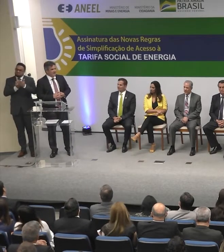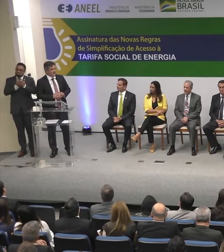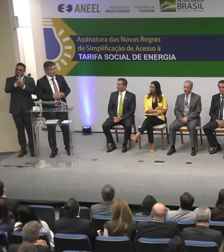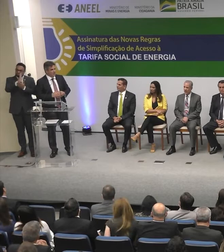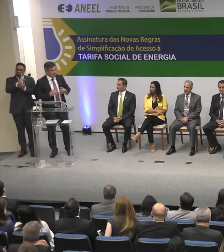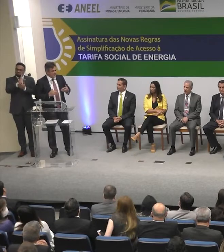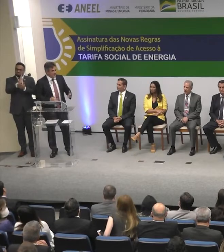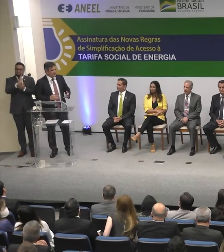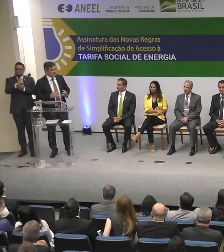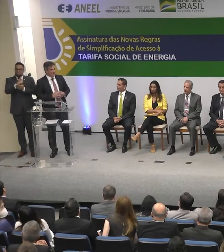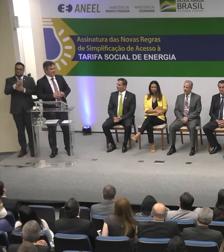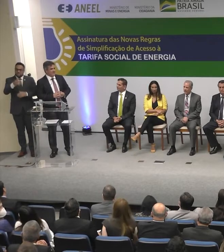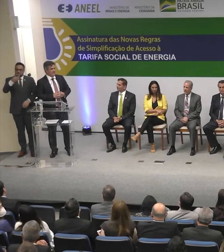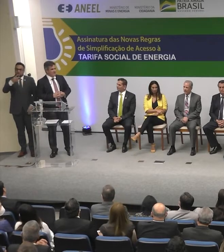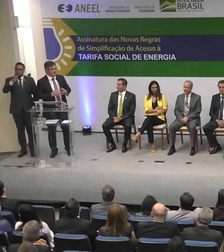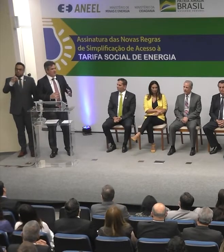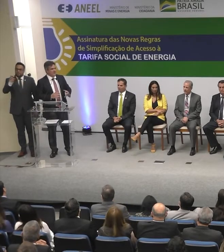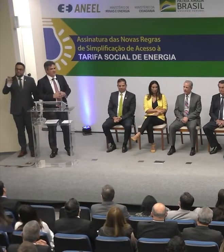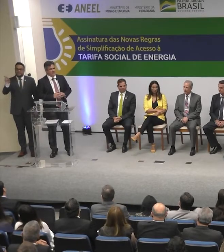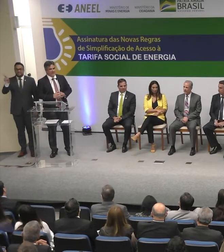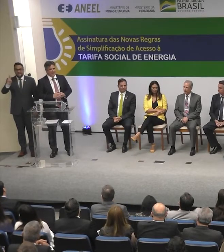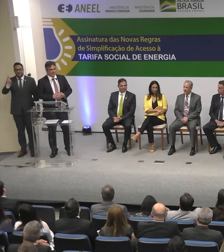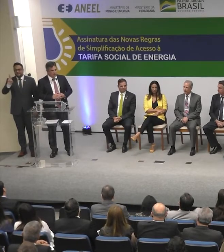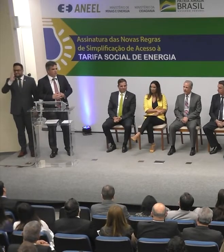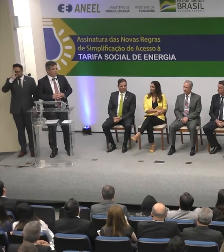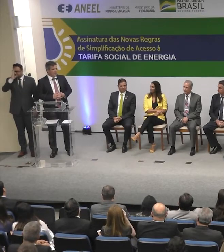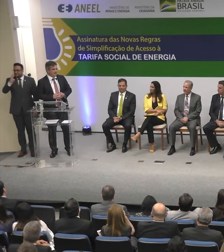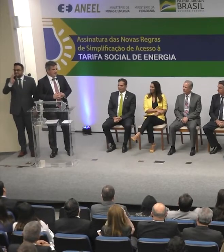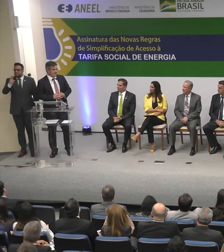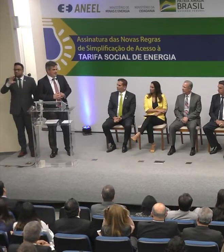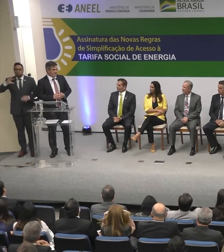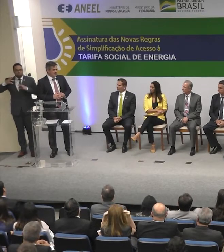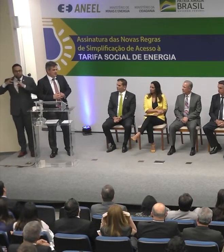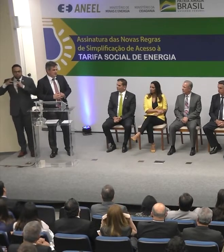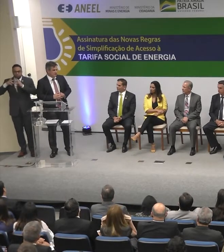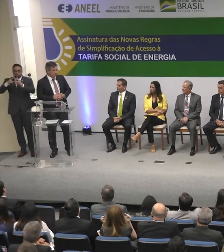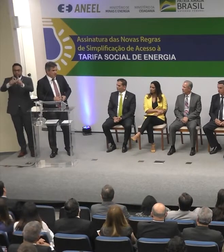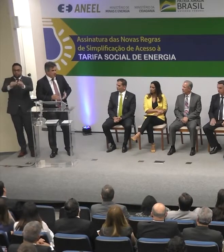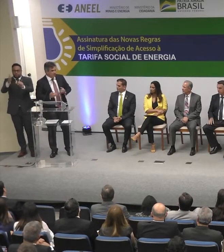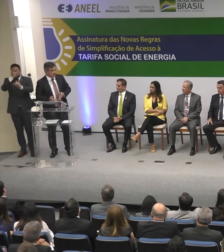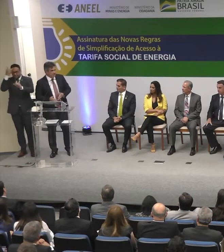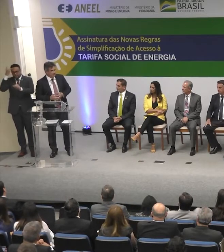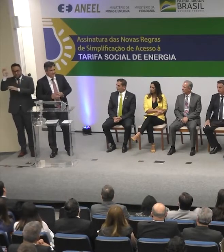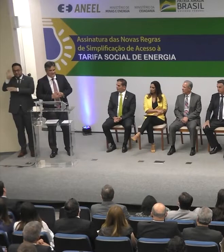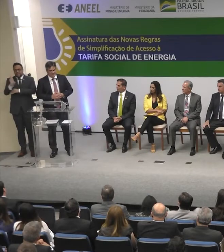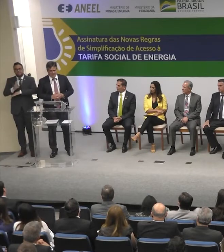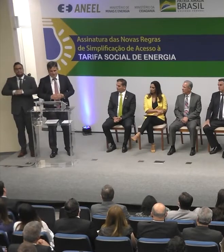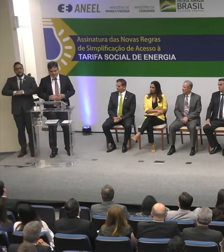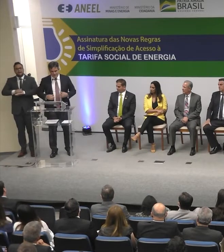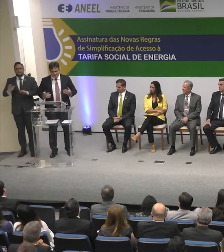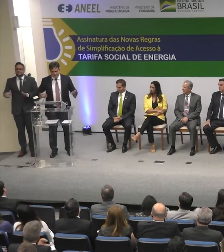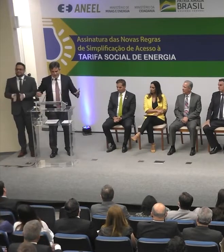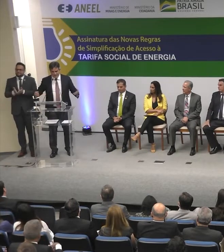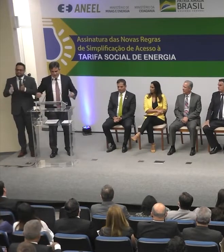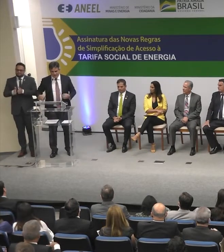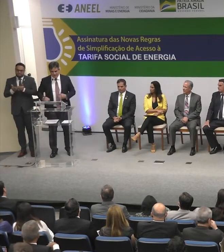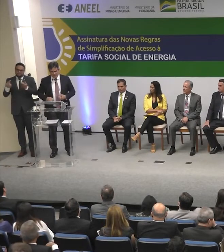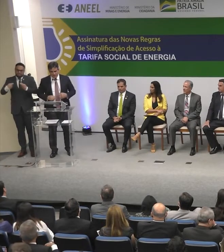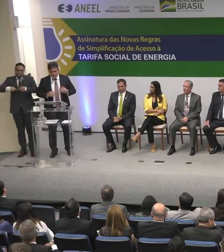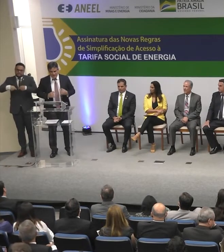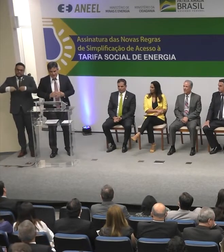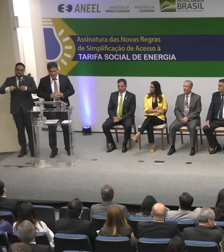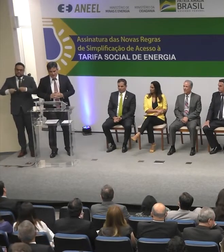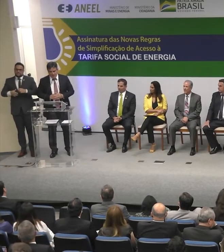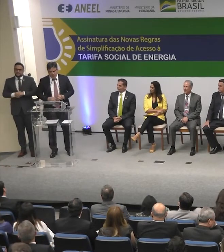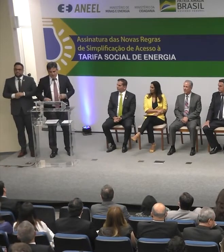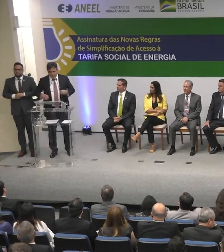os 400 reais, principalmente, a todos os brasileiros que mais precisam. E hoje nós podemos fechar com chave de